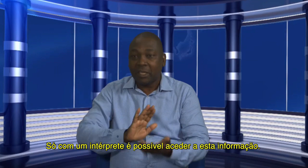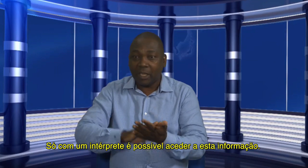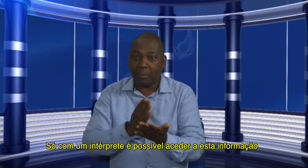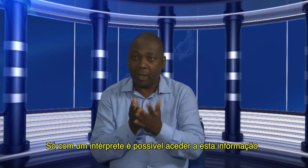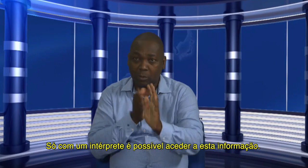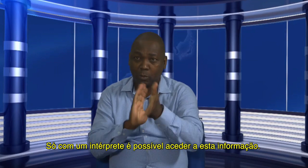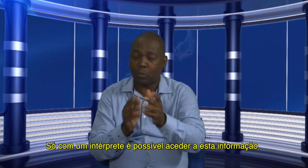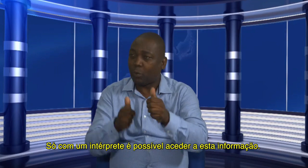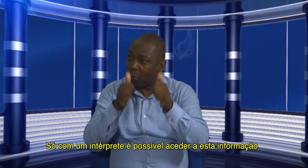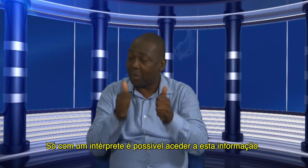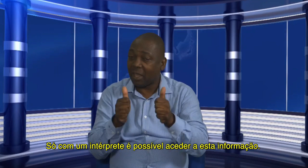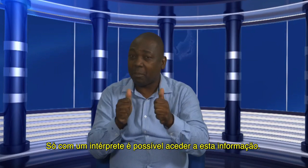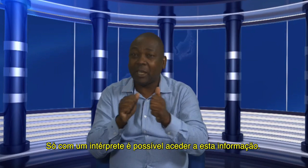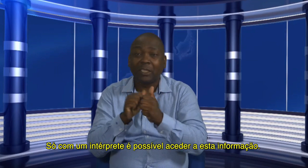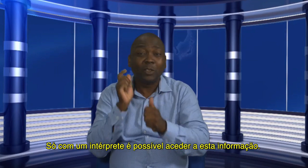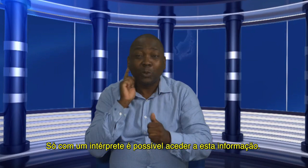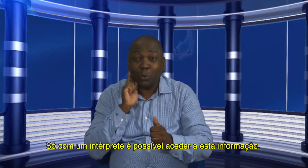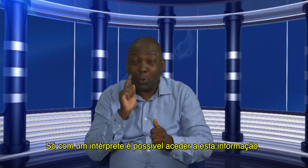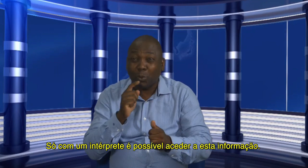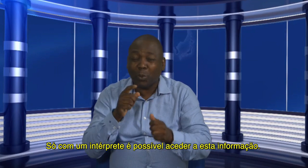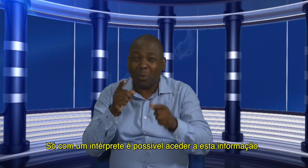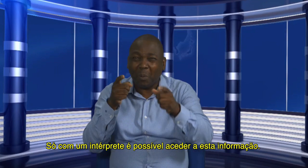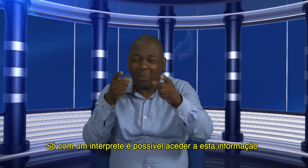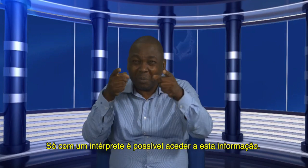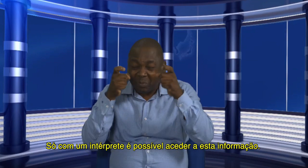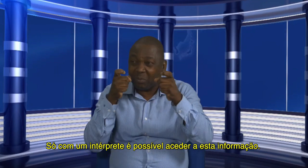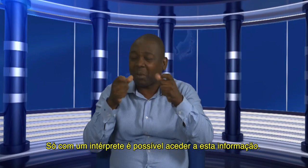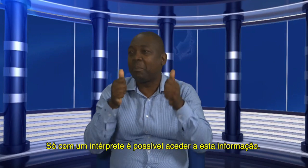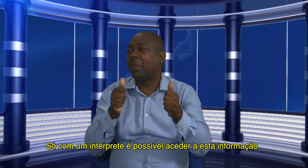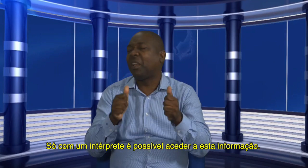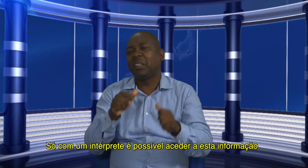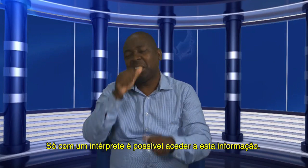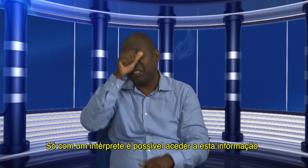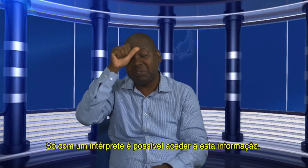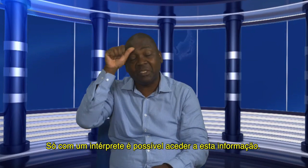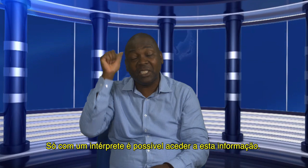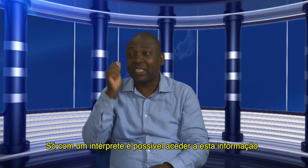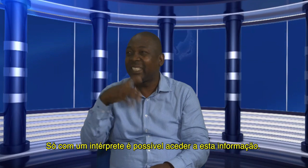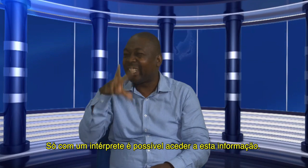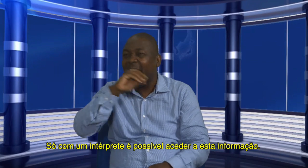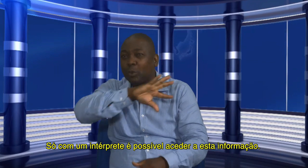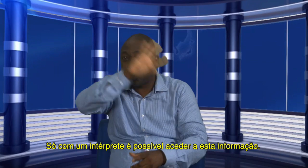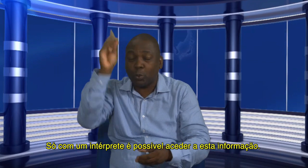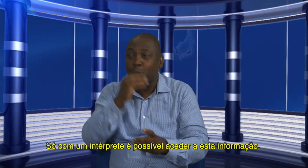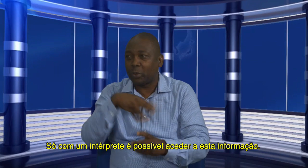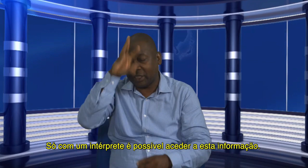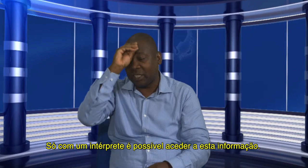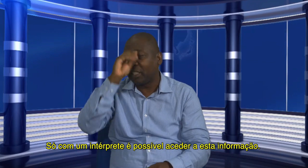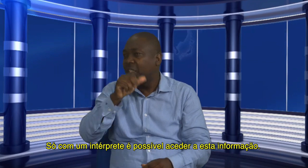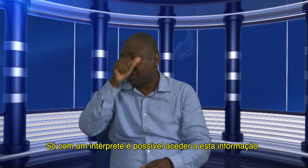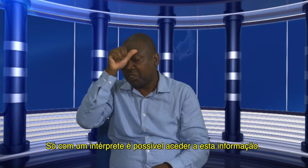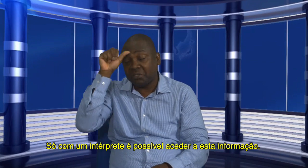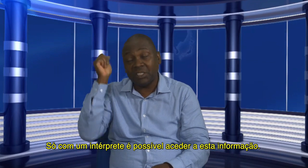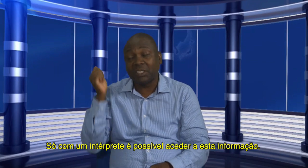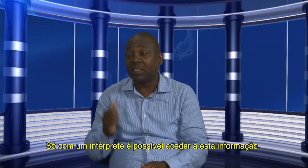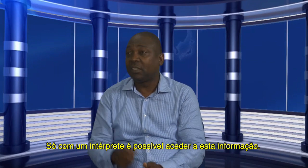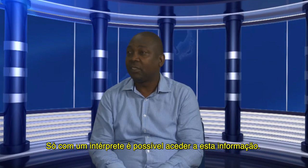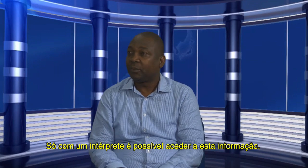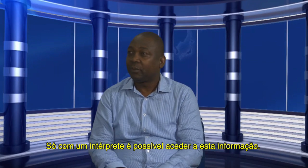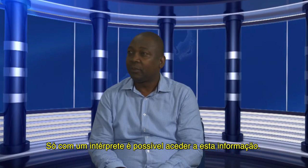traduzir, não tem sido o suficiente. A pessoa surda, poder acatar, precisa de mais tempo, porque algumas